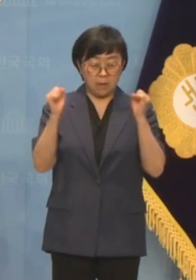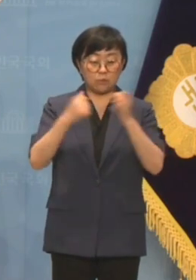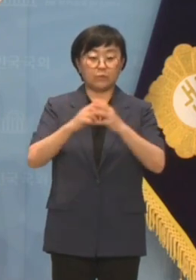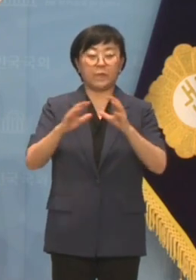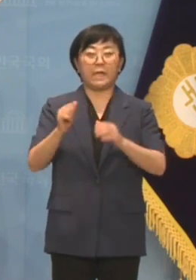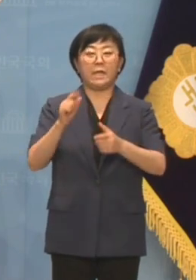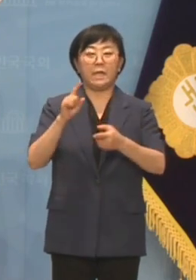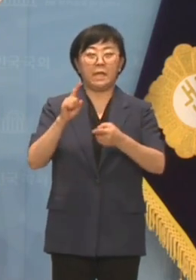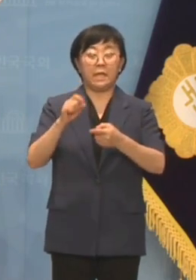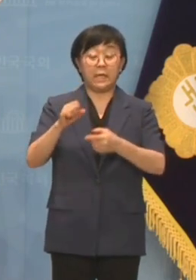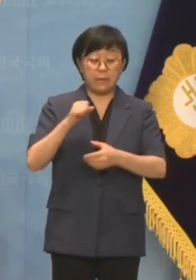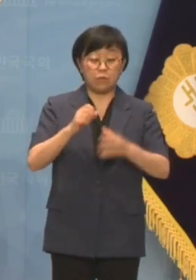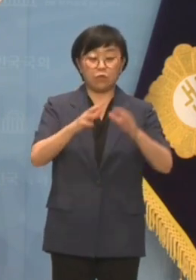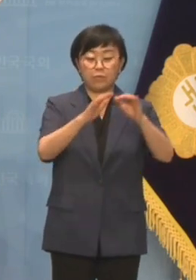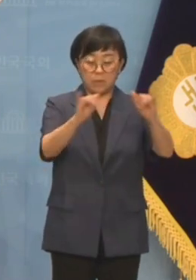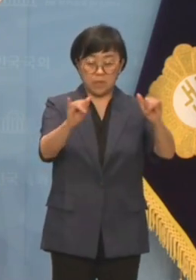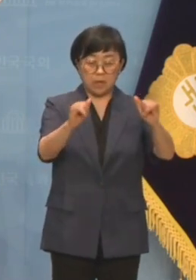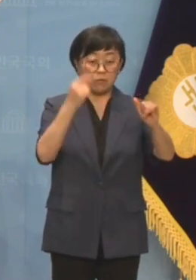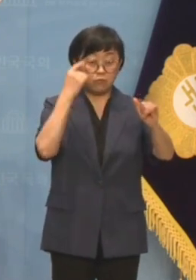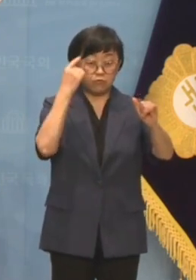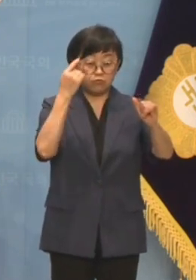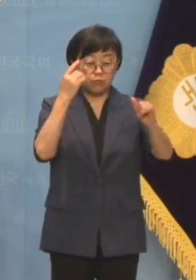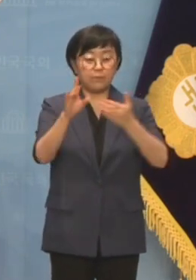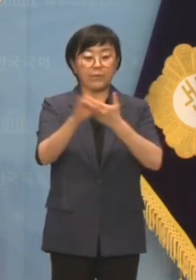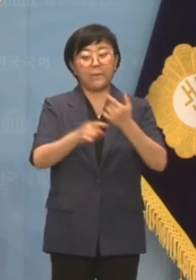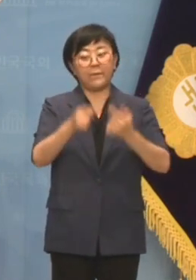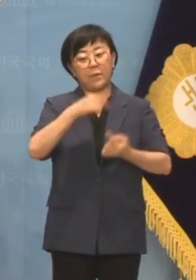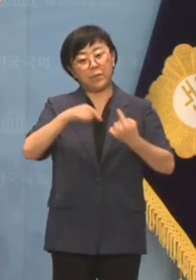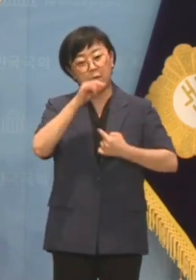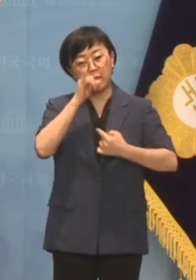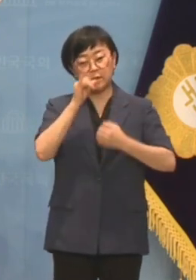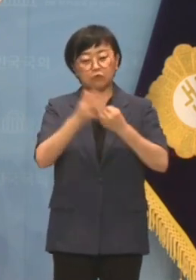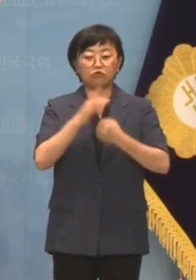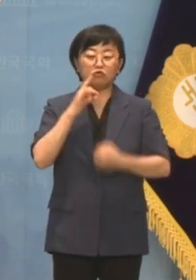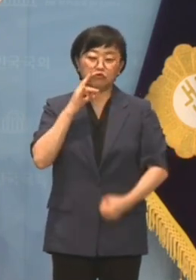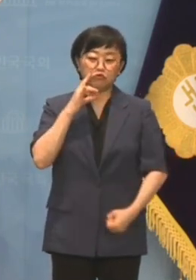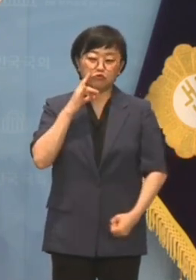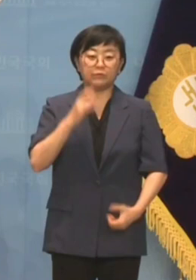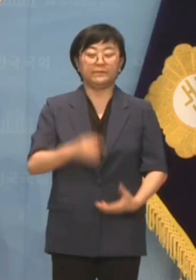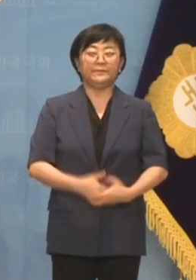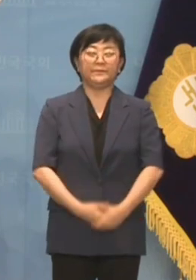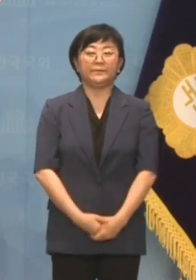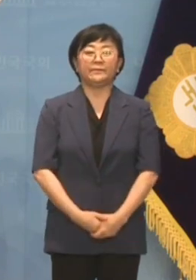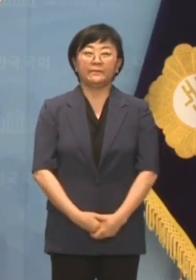국민의힘이 국민들께 무슨 변명을 내놓을지 궁금합니다.